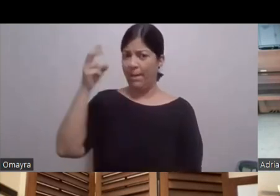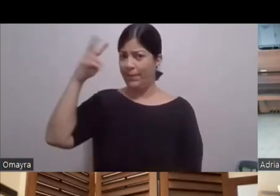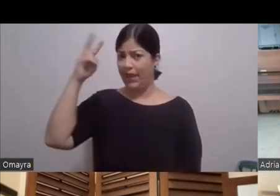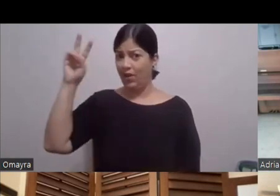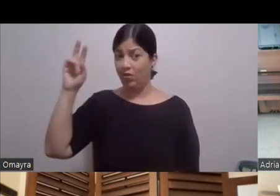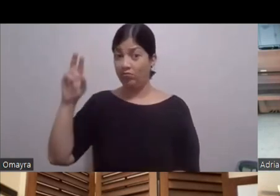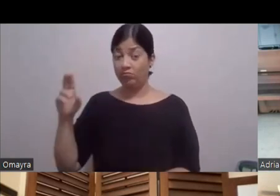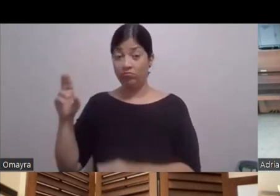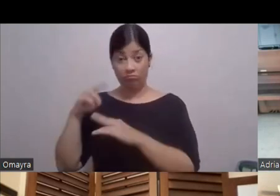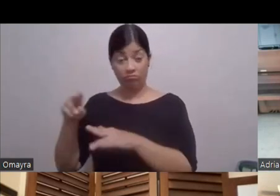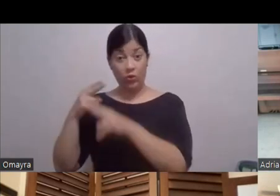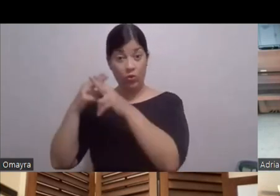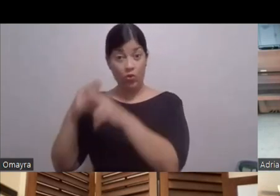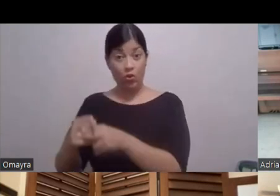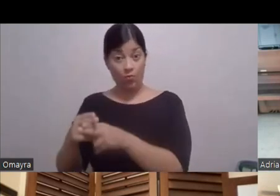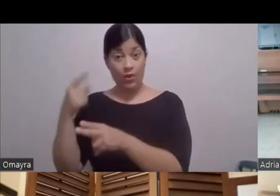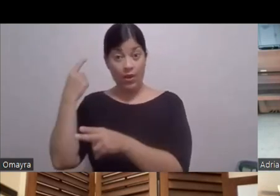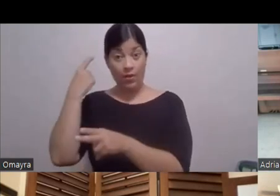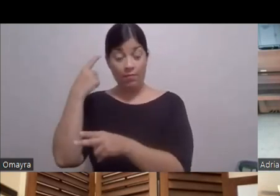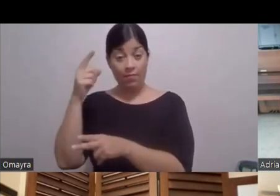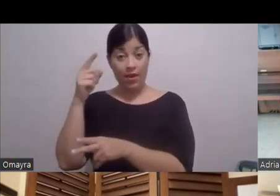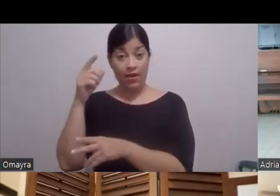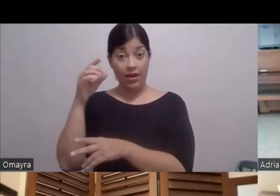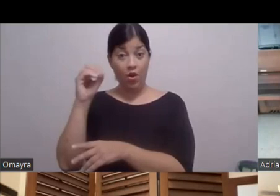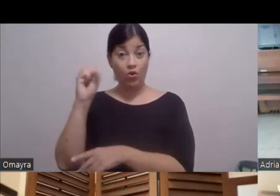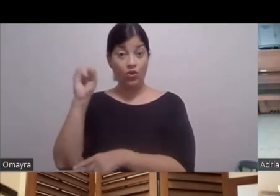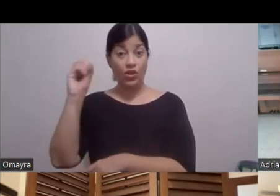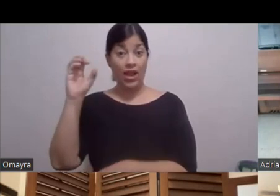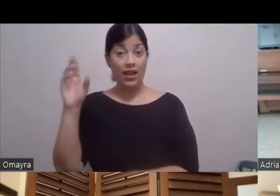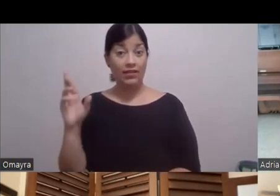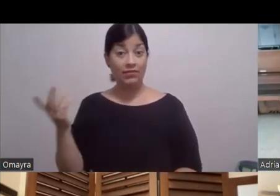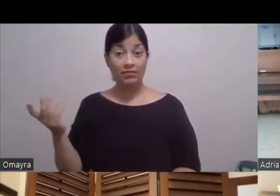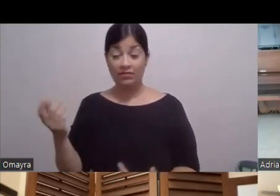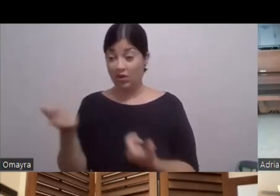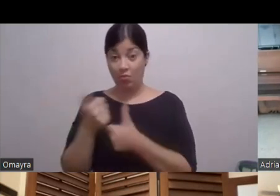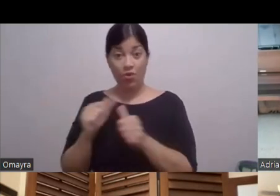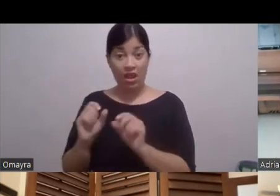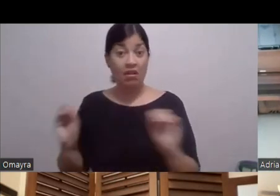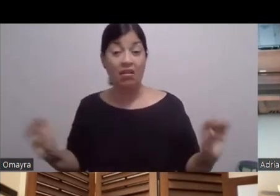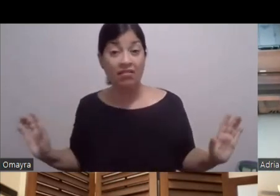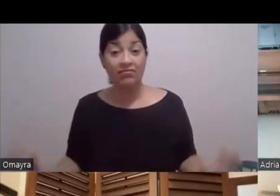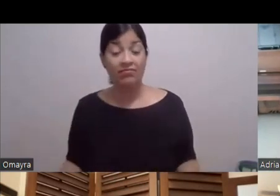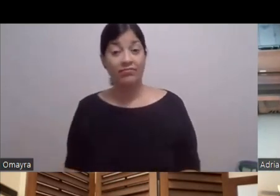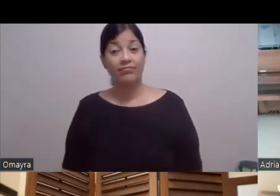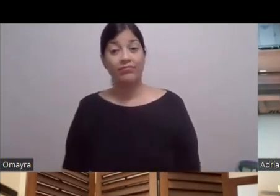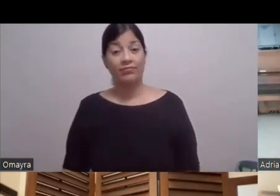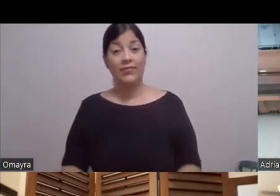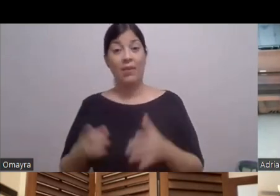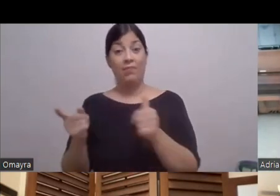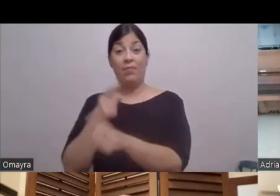A la mejor actriz extranjera En los Óscares Y de Chamato No te había hecho nada Fue el primer trabajo Que hizo Y claro Se la abrieron